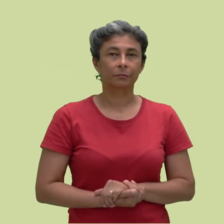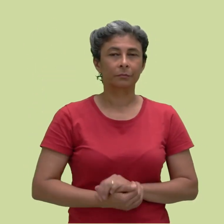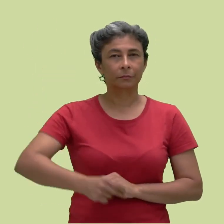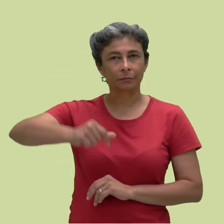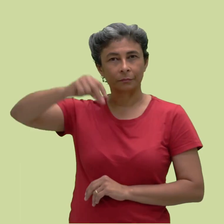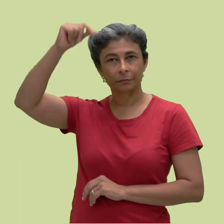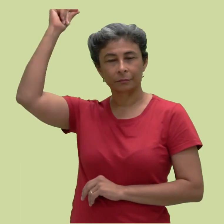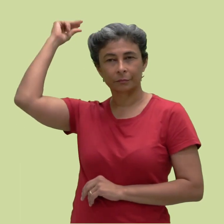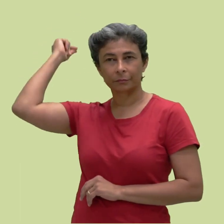Antigamente